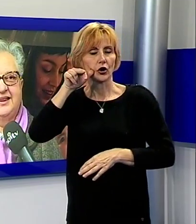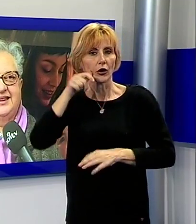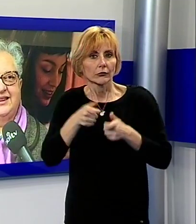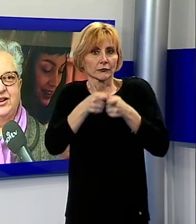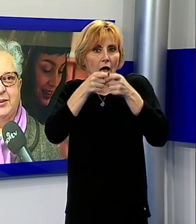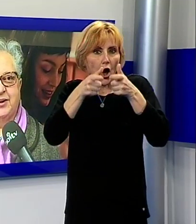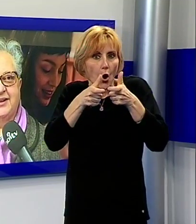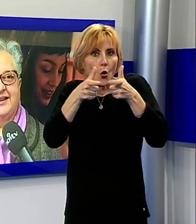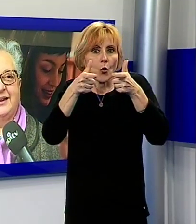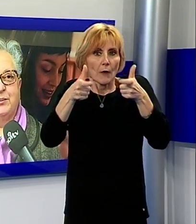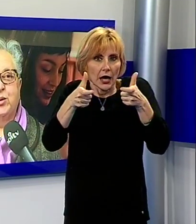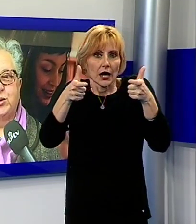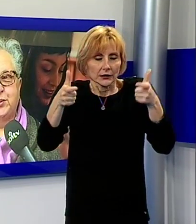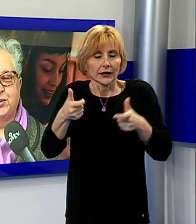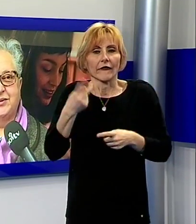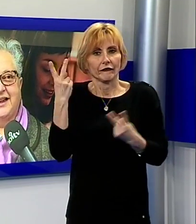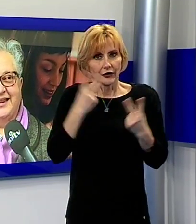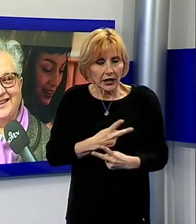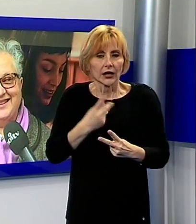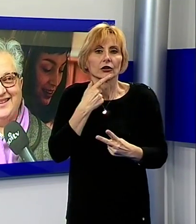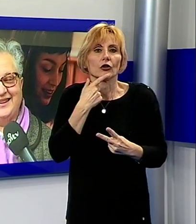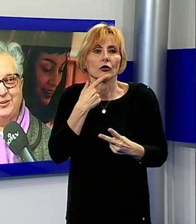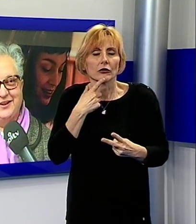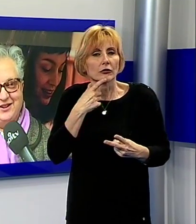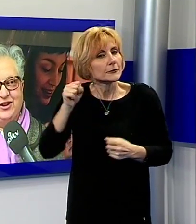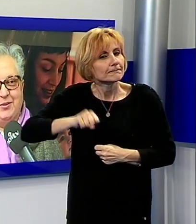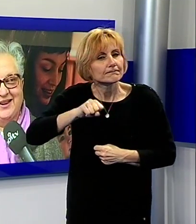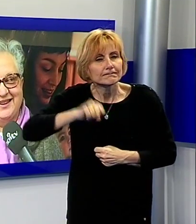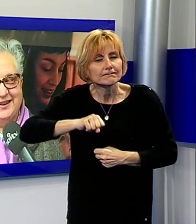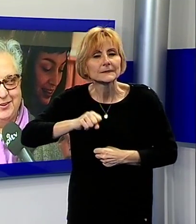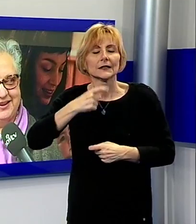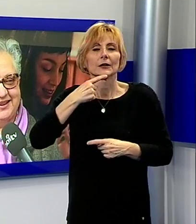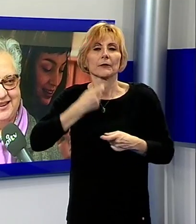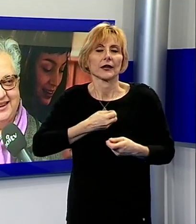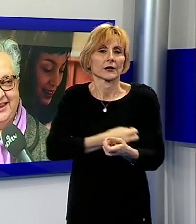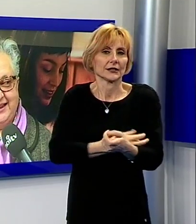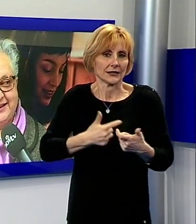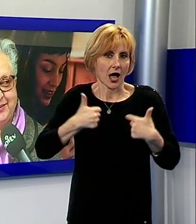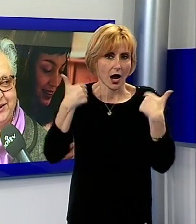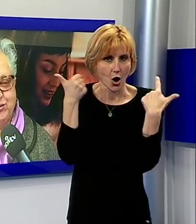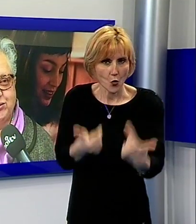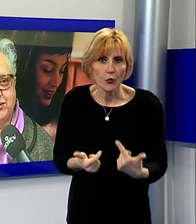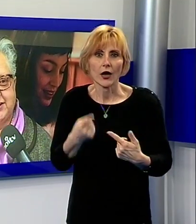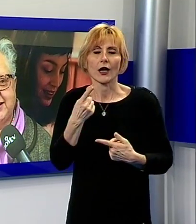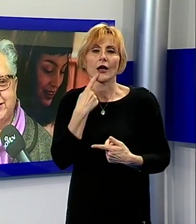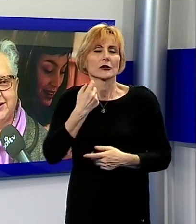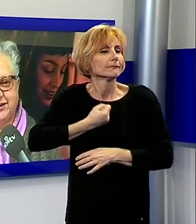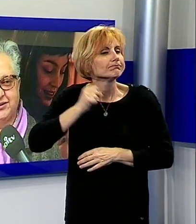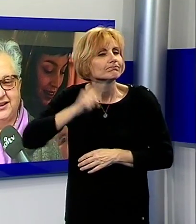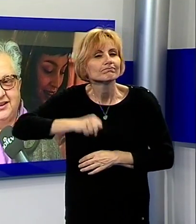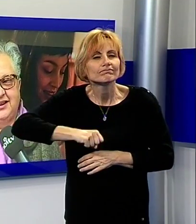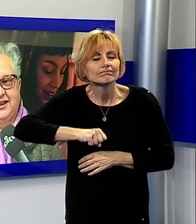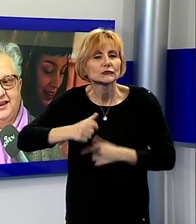molto più accanite, diciamo accanite perché è il termine giusto nella